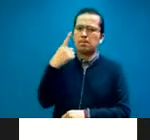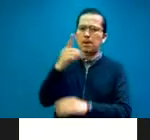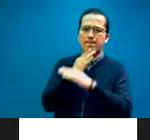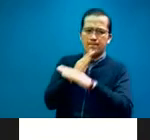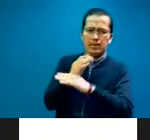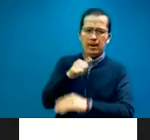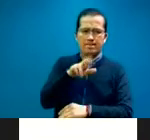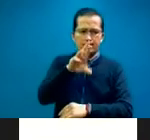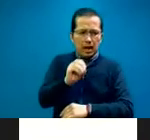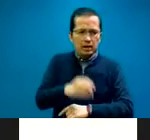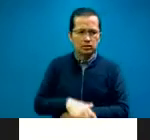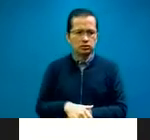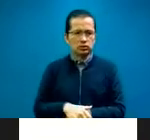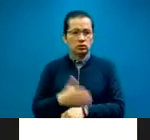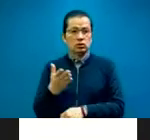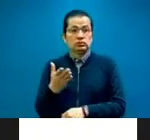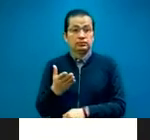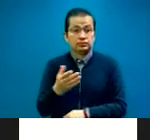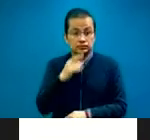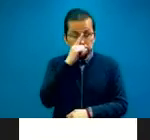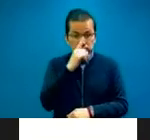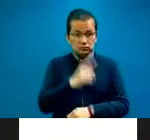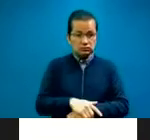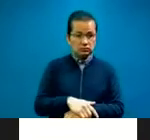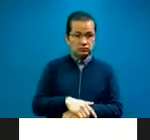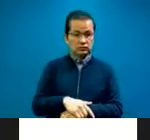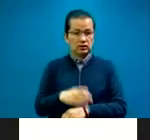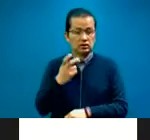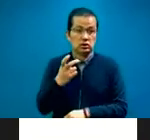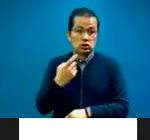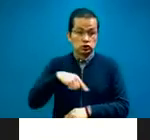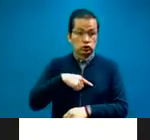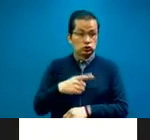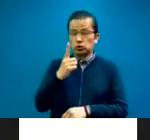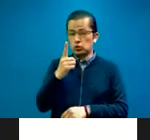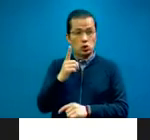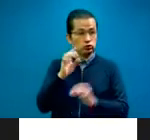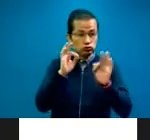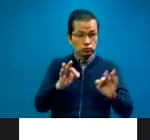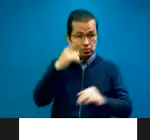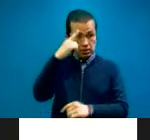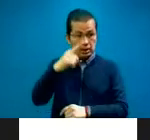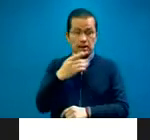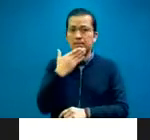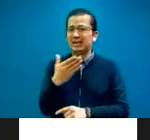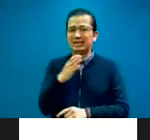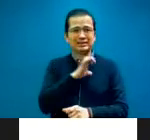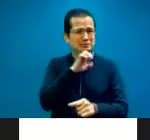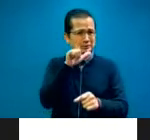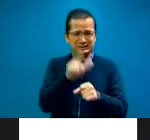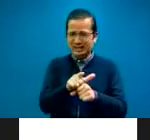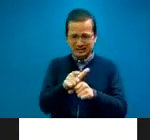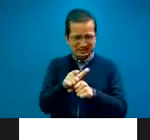despachos, al fin logramos uno que era especializado, muy especializado, muy bueno y que nos cobraban lo más,